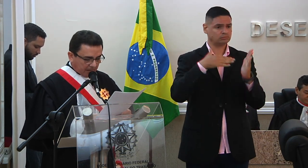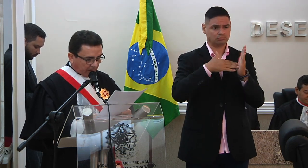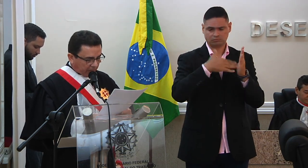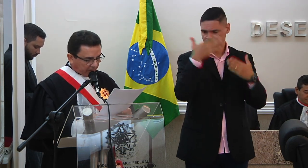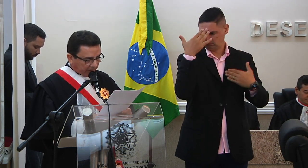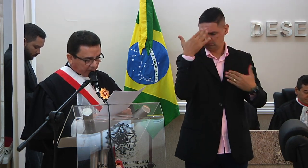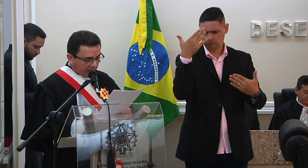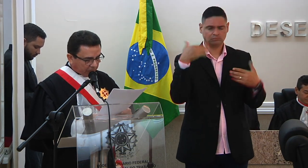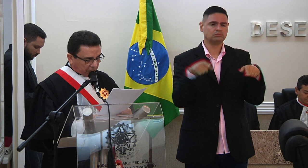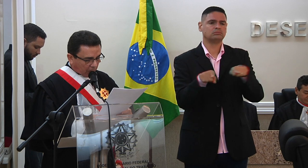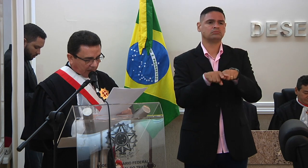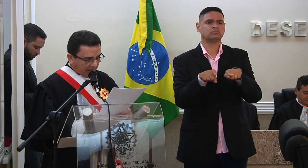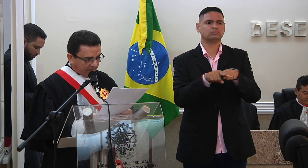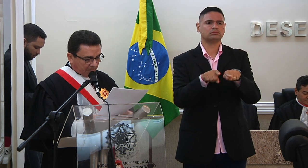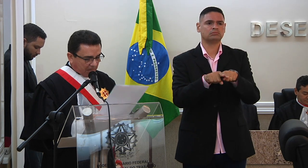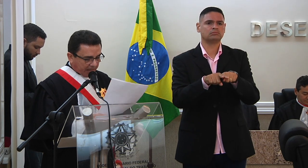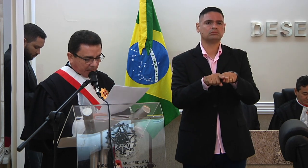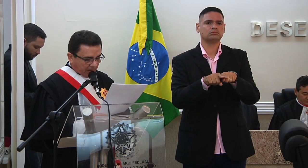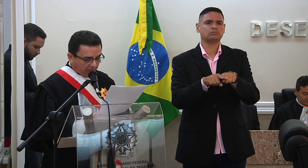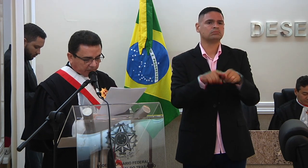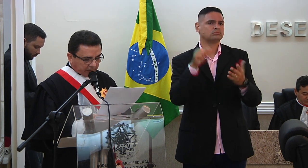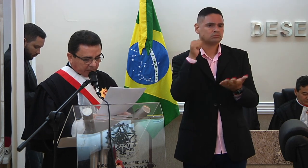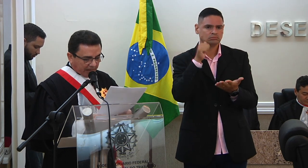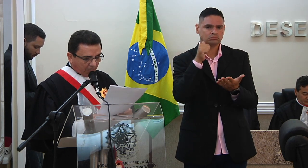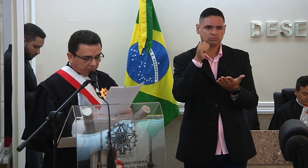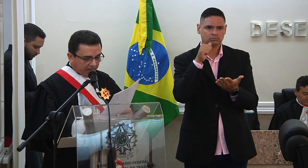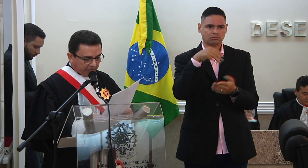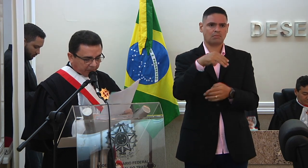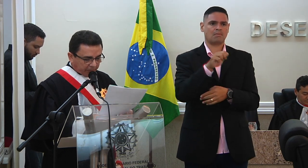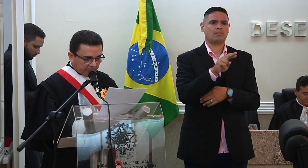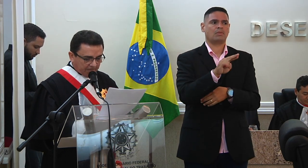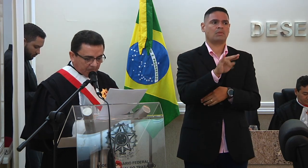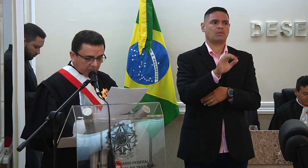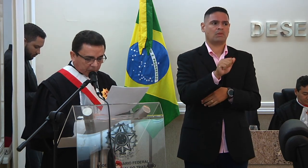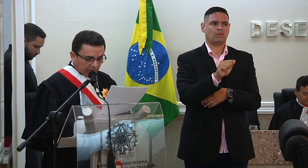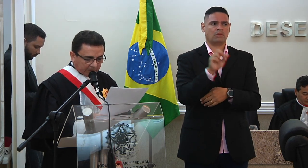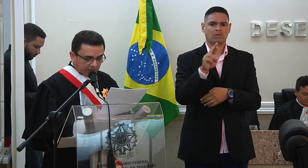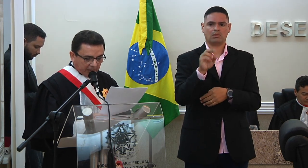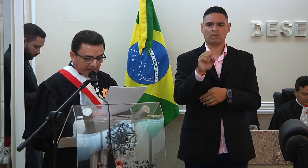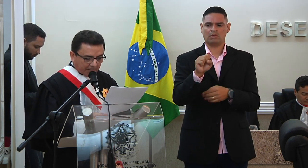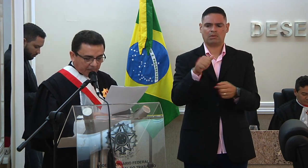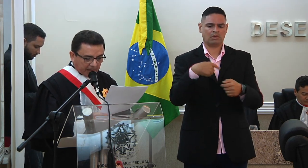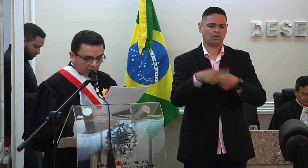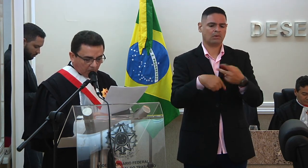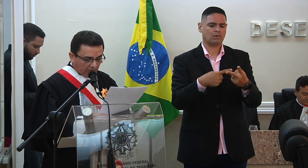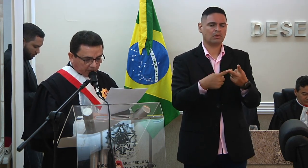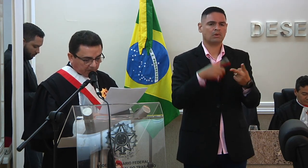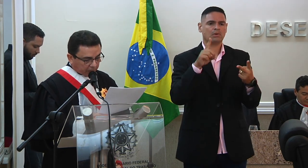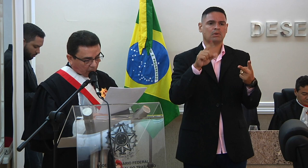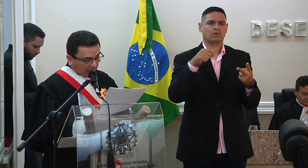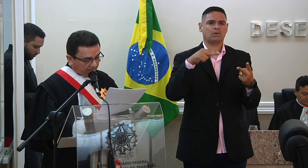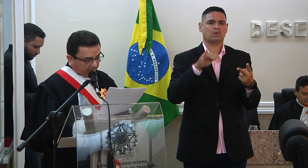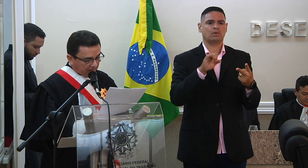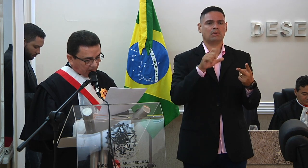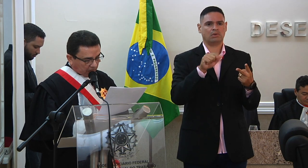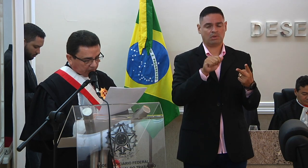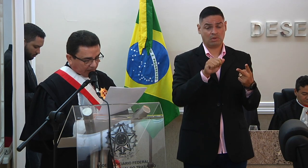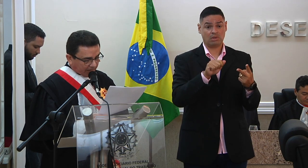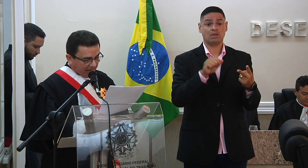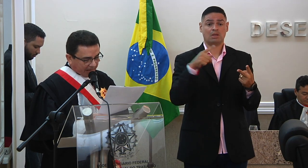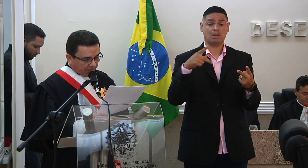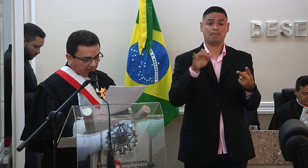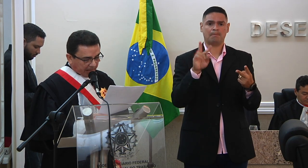em especial a doutora Maria Rosa de Araújo Mestres doutora Daniela Pinheiro Gomes Pessoa